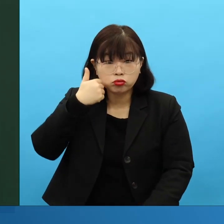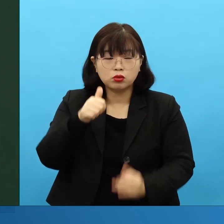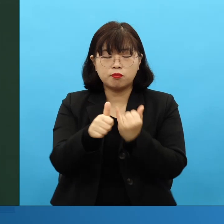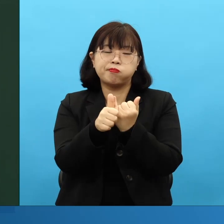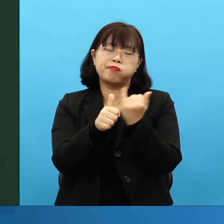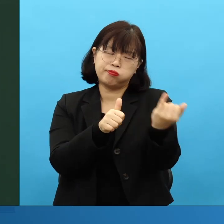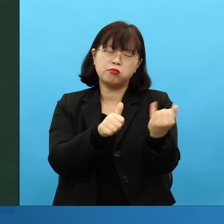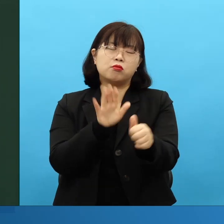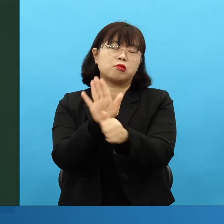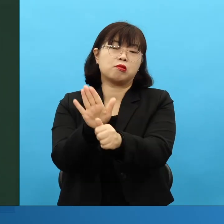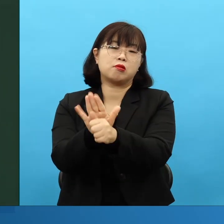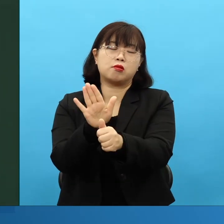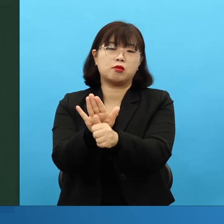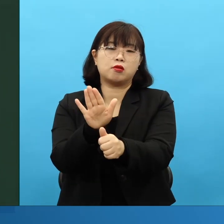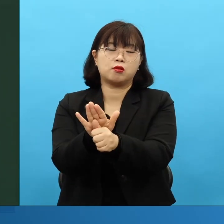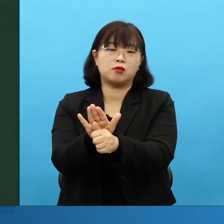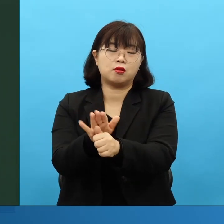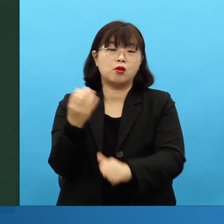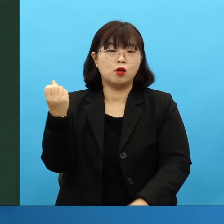마태복음을 보면, 예수님 족보가 쭉 나오죠.